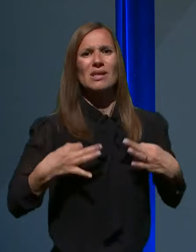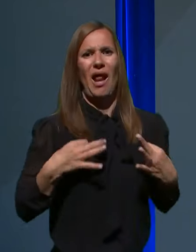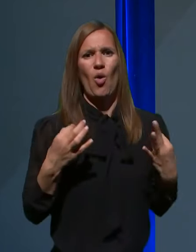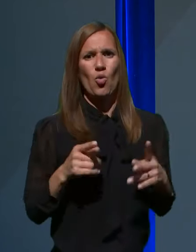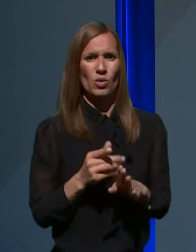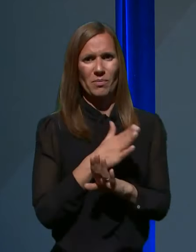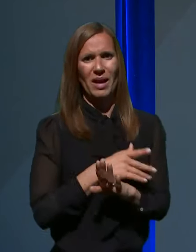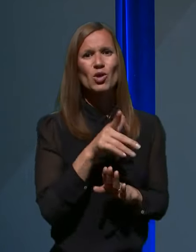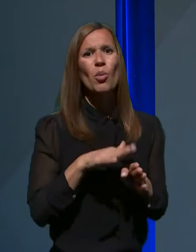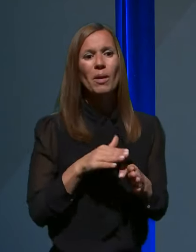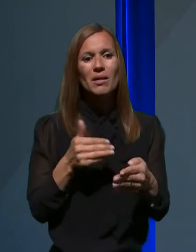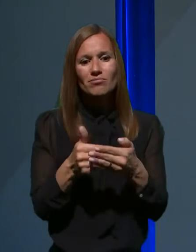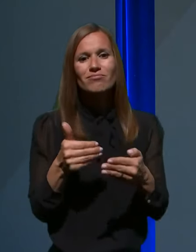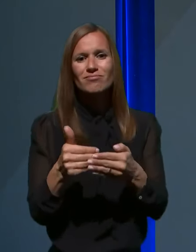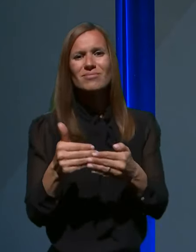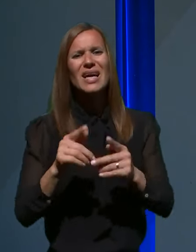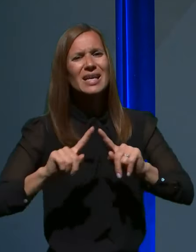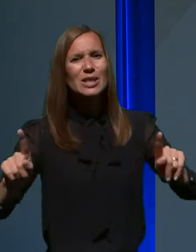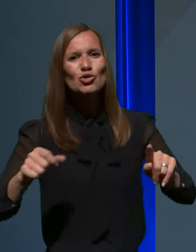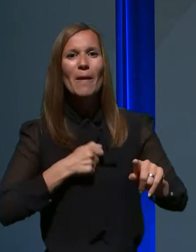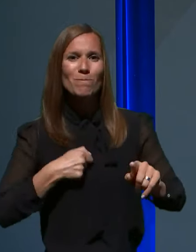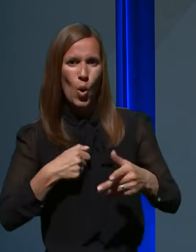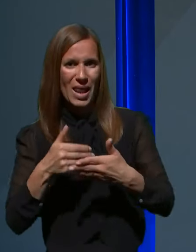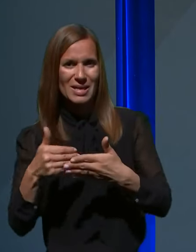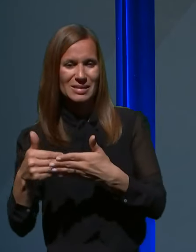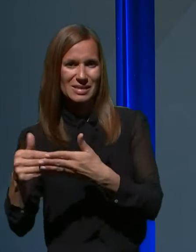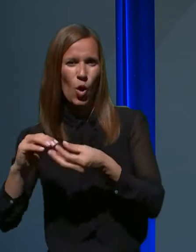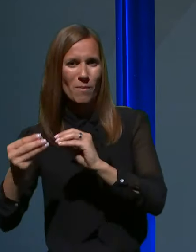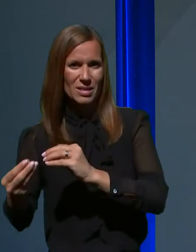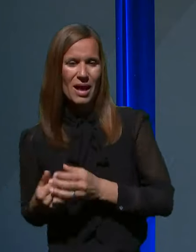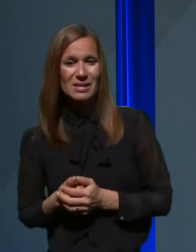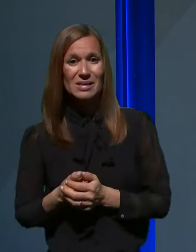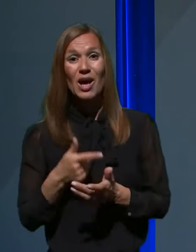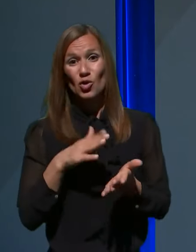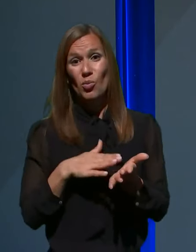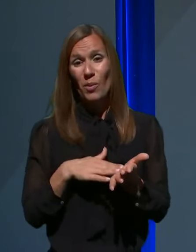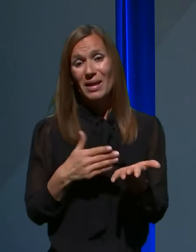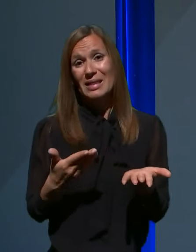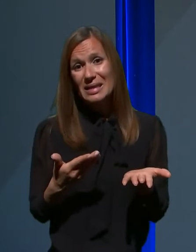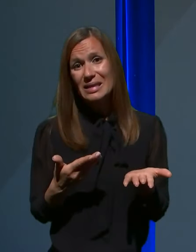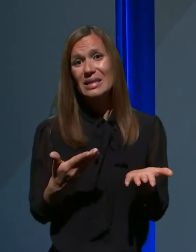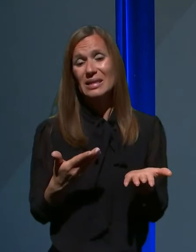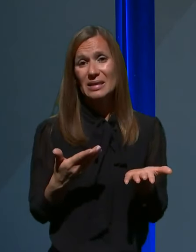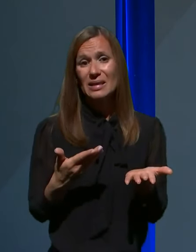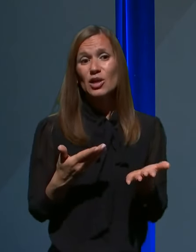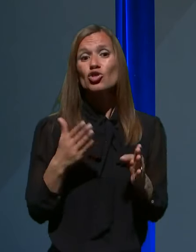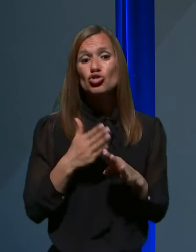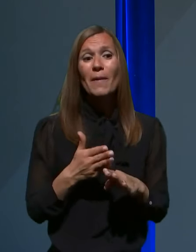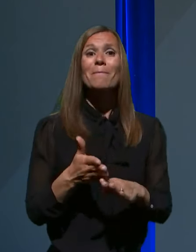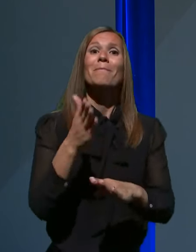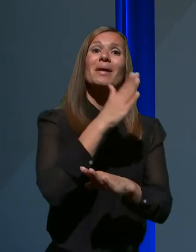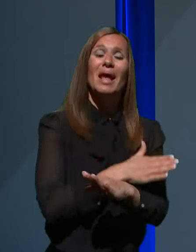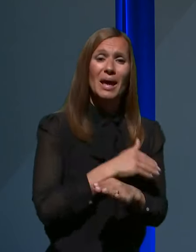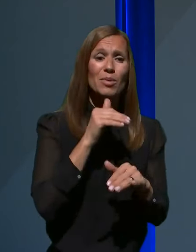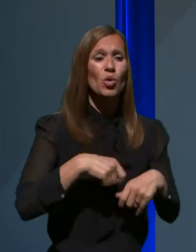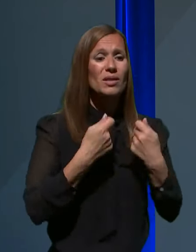vsa ta leta v preteklosti zadnje desetletje ali več, dejansko bistveno več teže dajati na zdravstveno uskrbo,